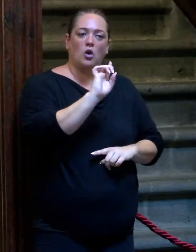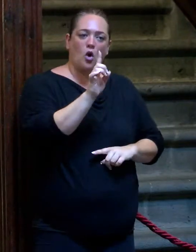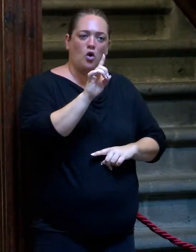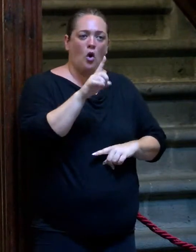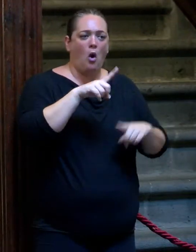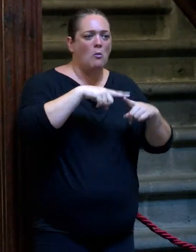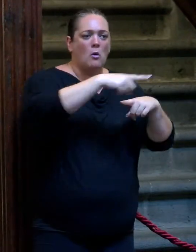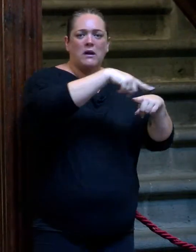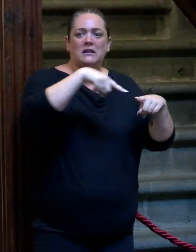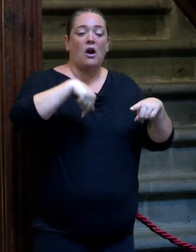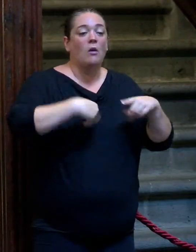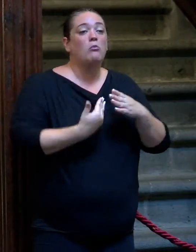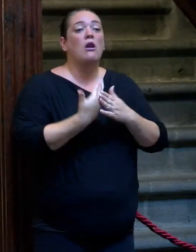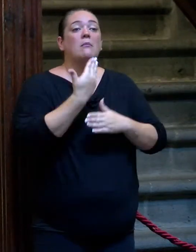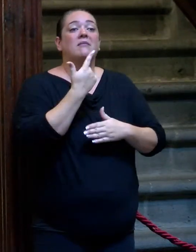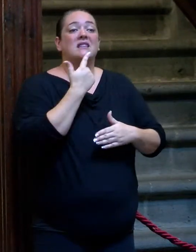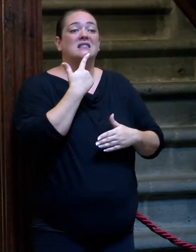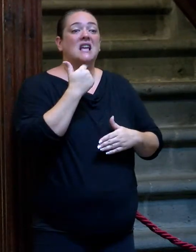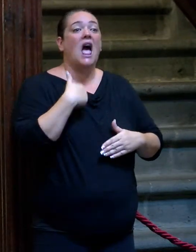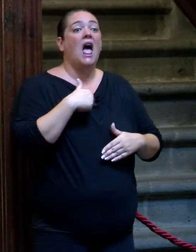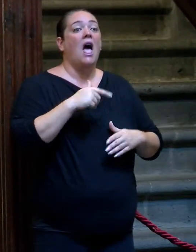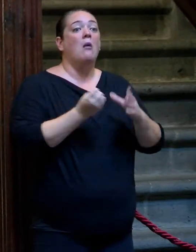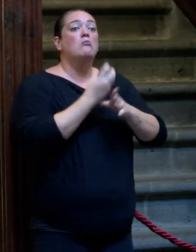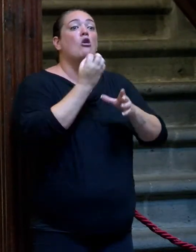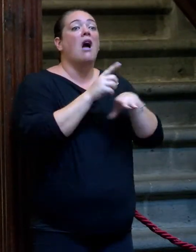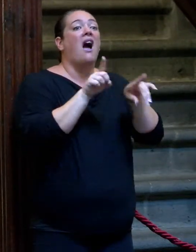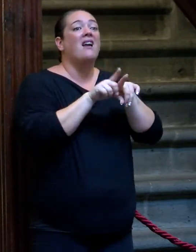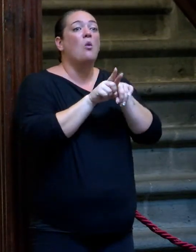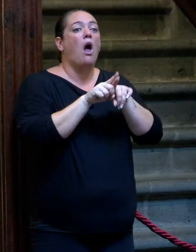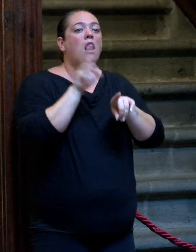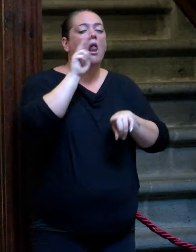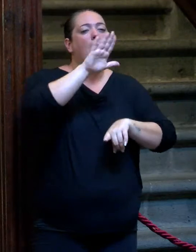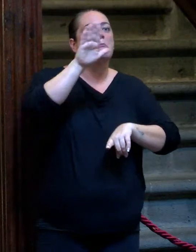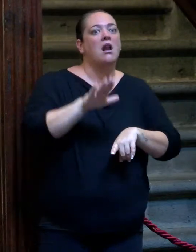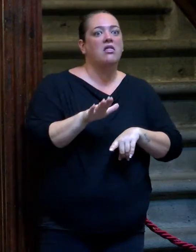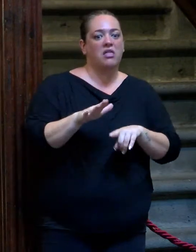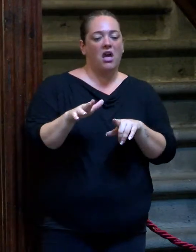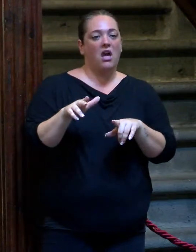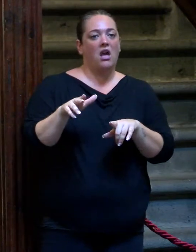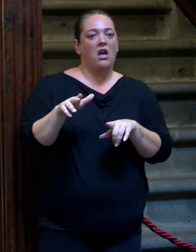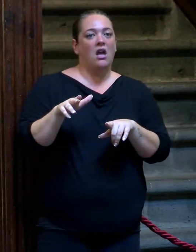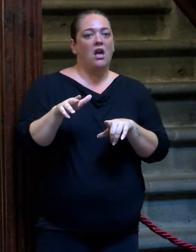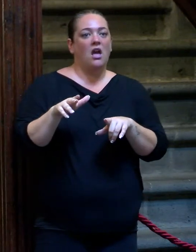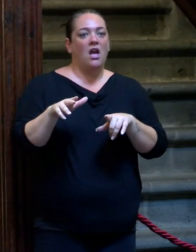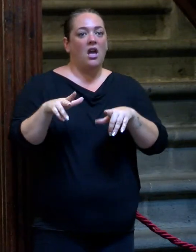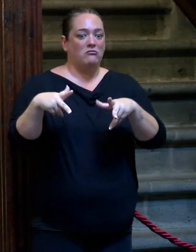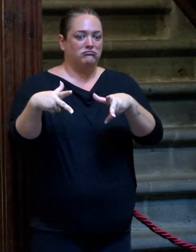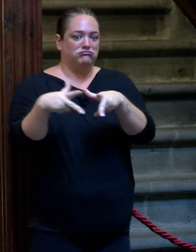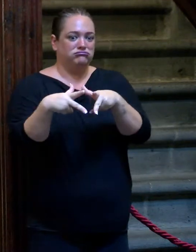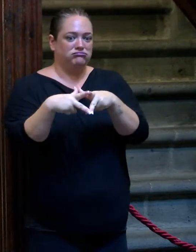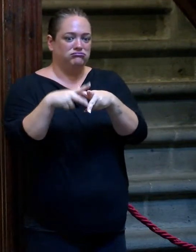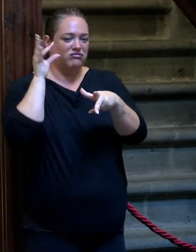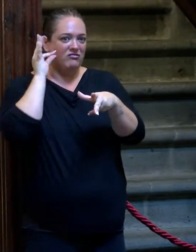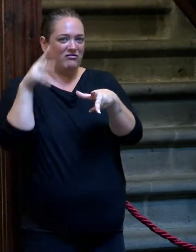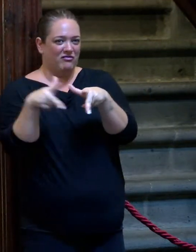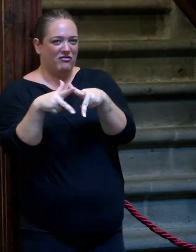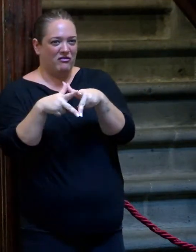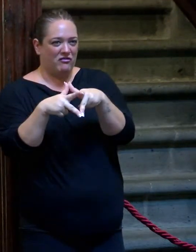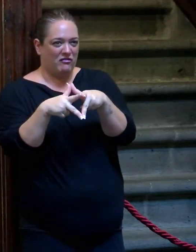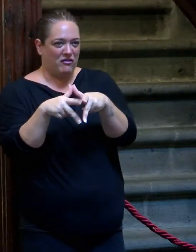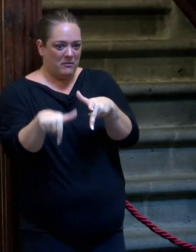cuando decía esta mañana que el volcán me parecía como una especie de órgano femenino, ¿me entiendes? Como